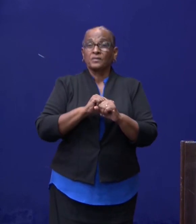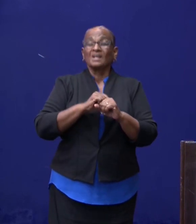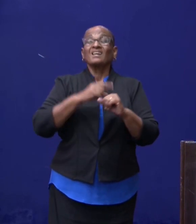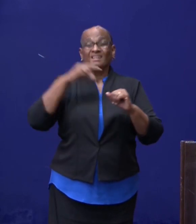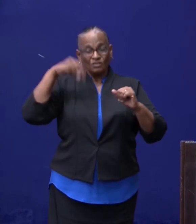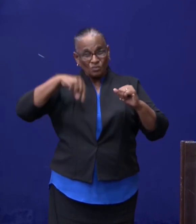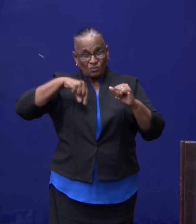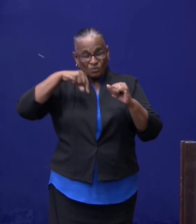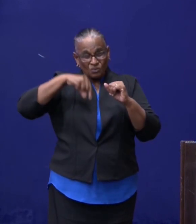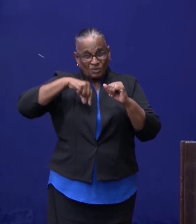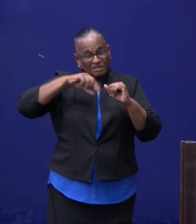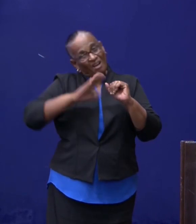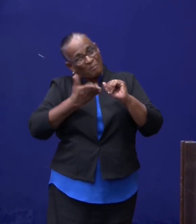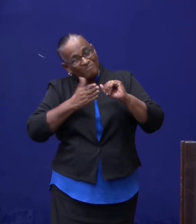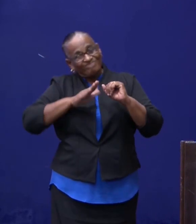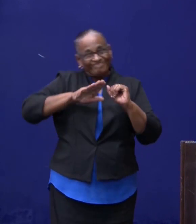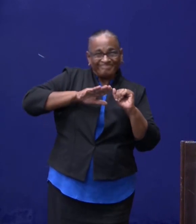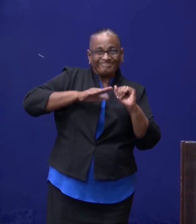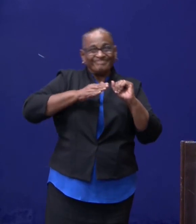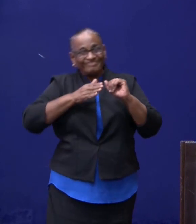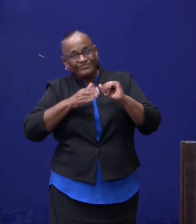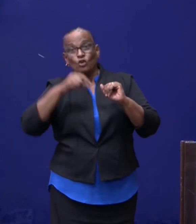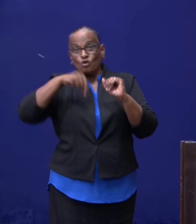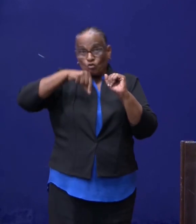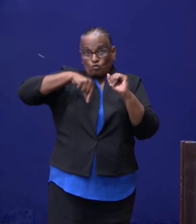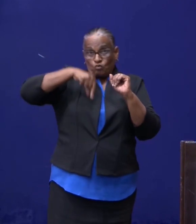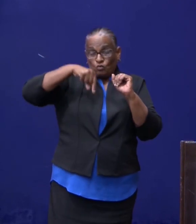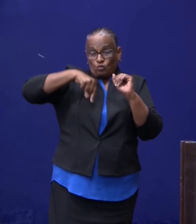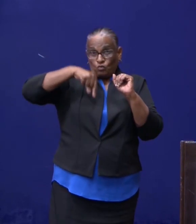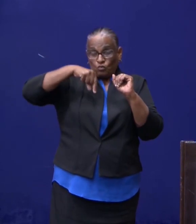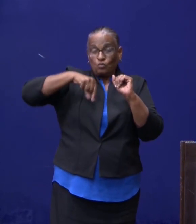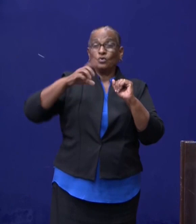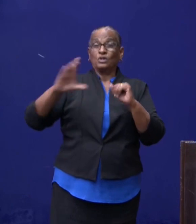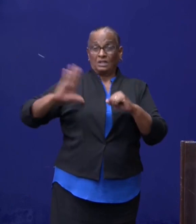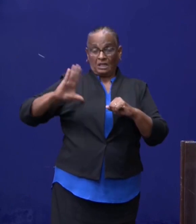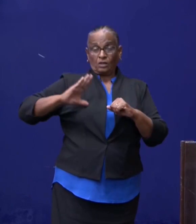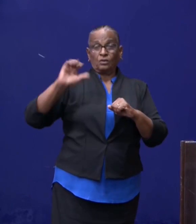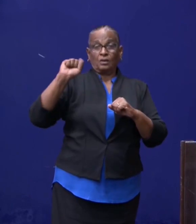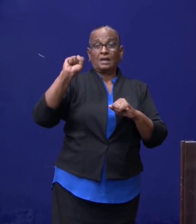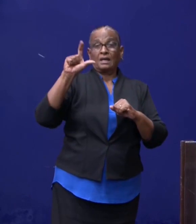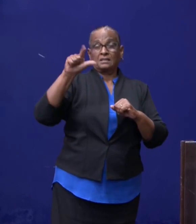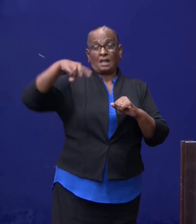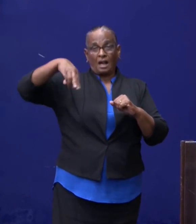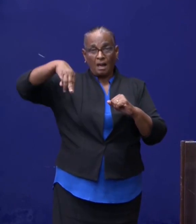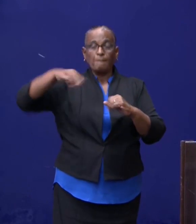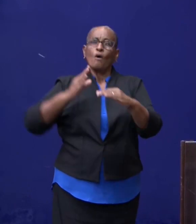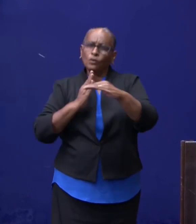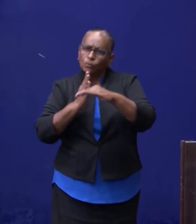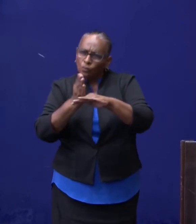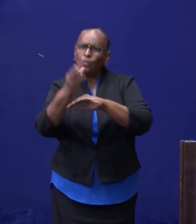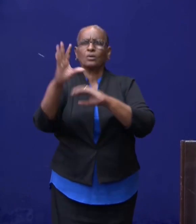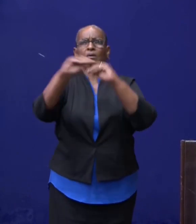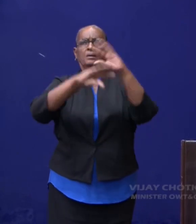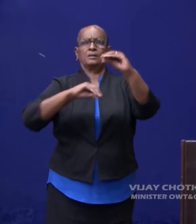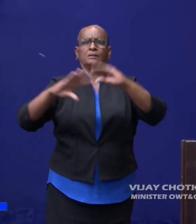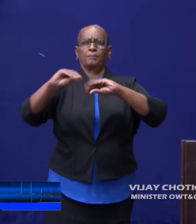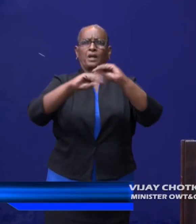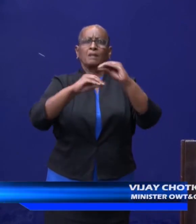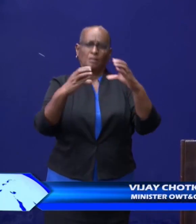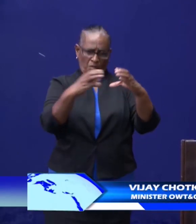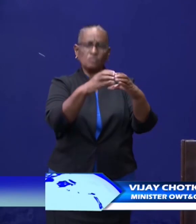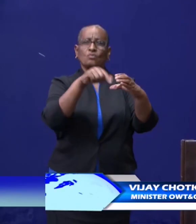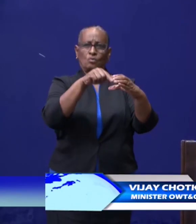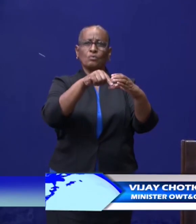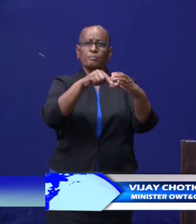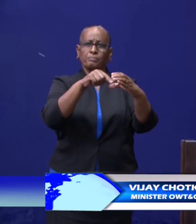Tentatief, ik zeg tentatief, omdat nu momenteel de directeur SLM bezig is om dat verder uit te zetten met zijn